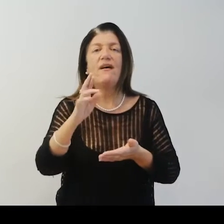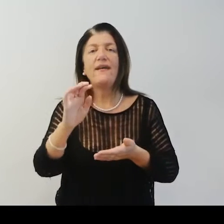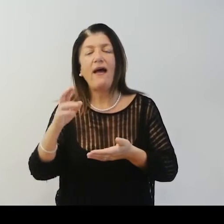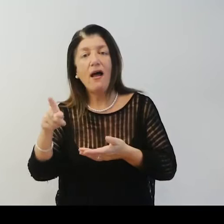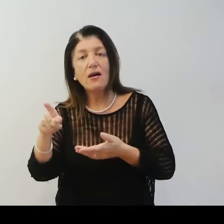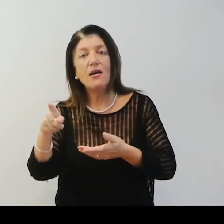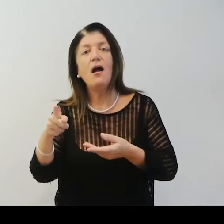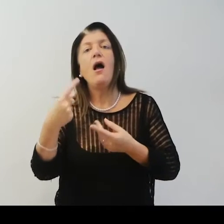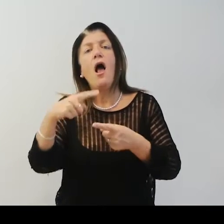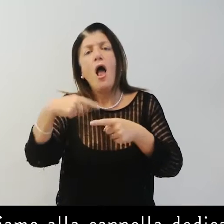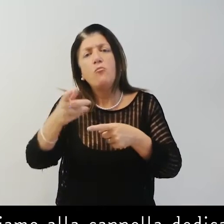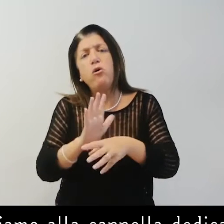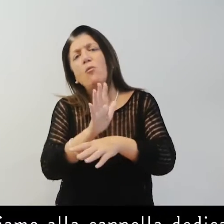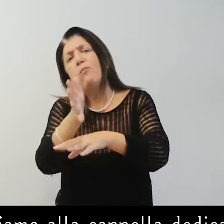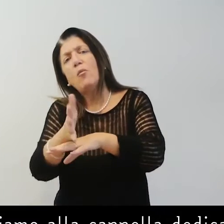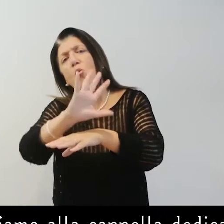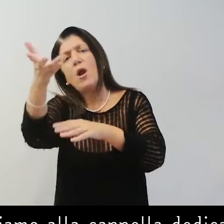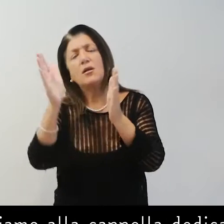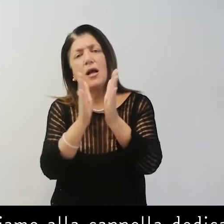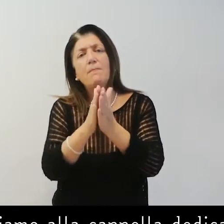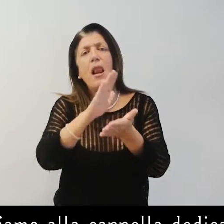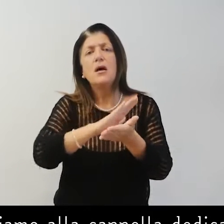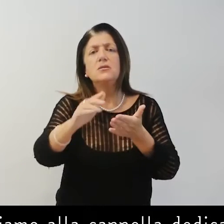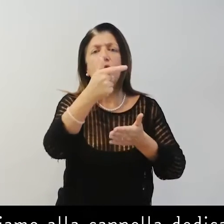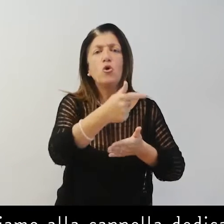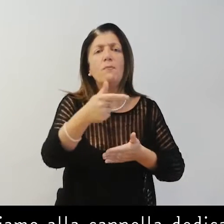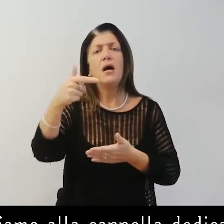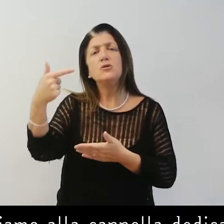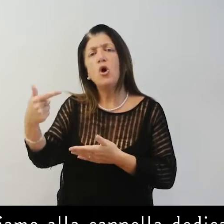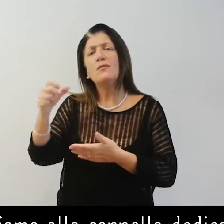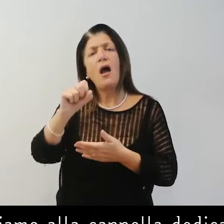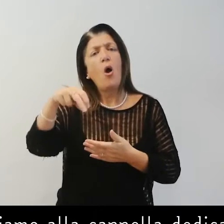Ferrer, accediamo alla cappella dedicata a San Tommaso d'Aquino.